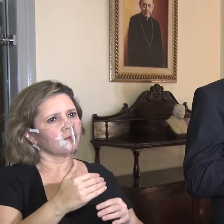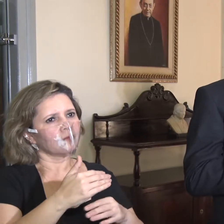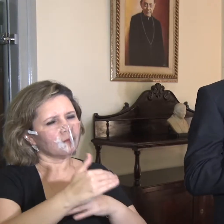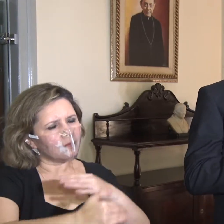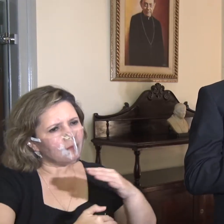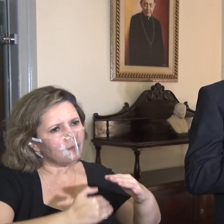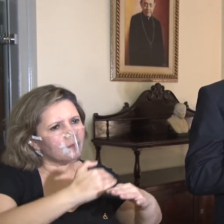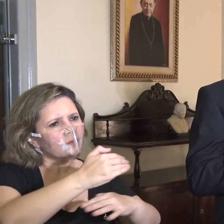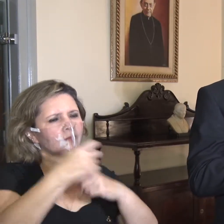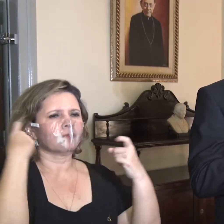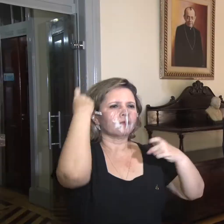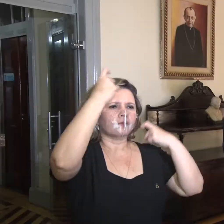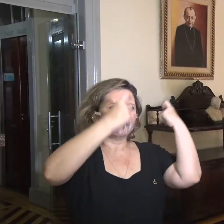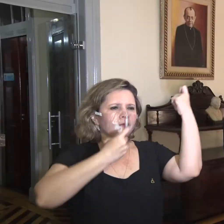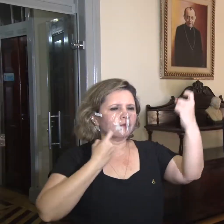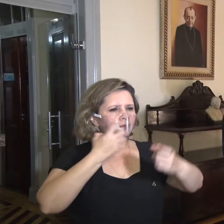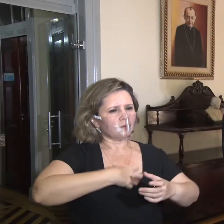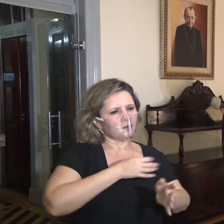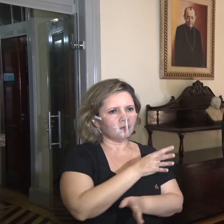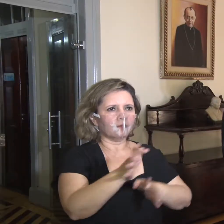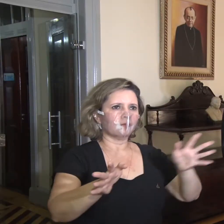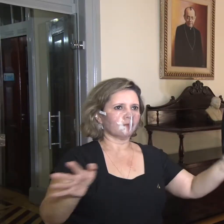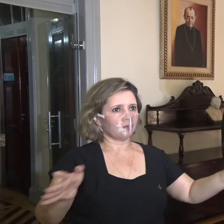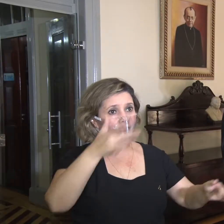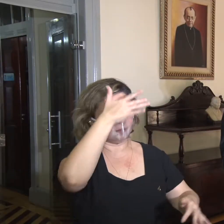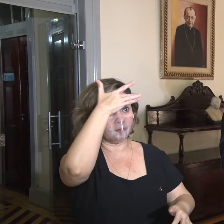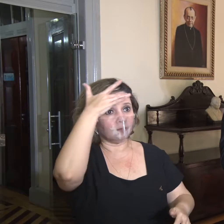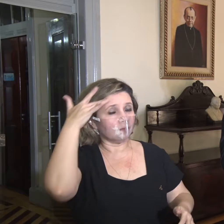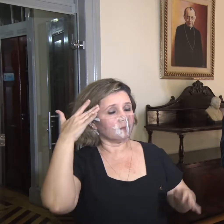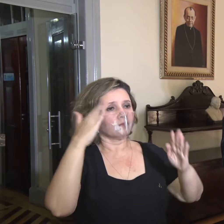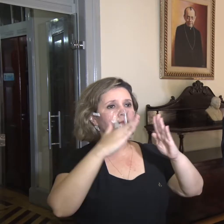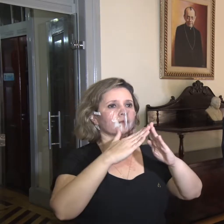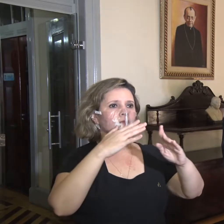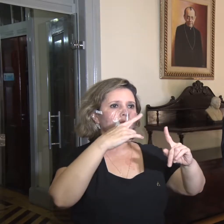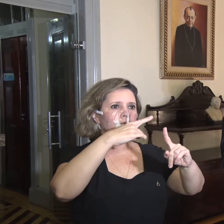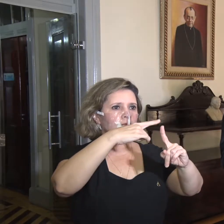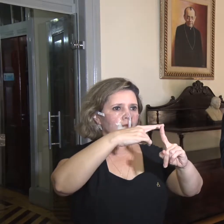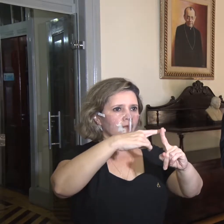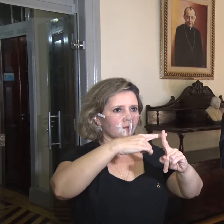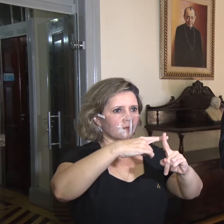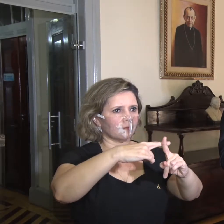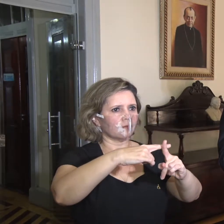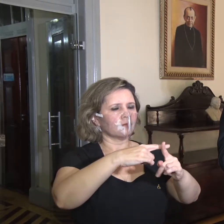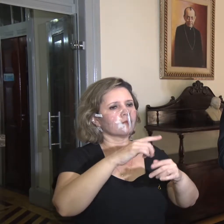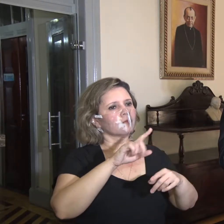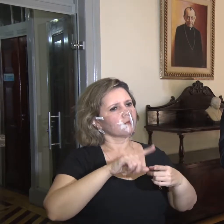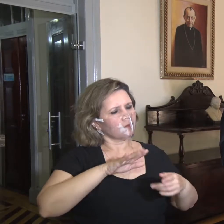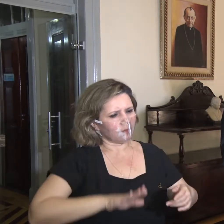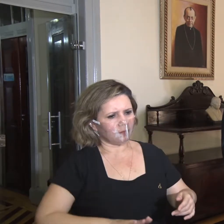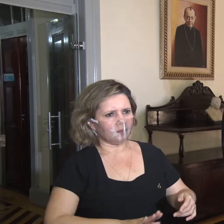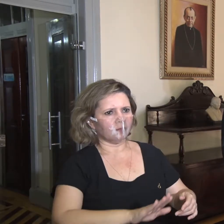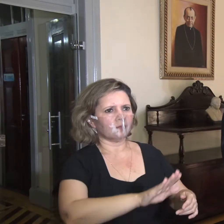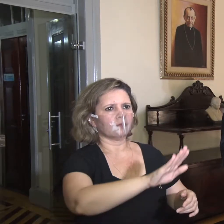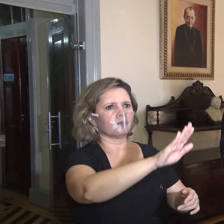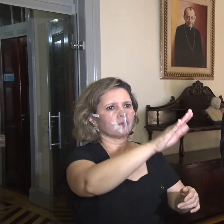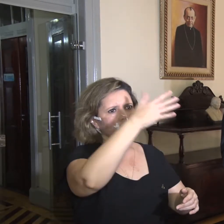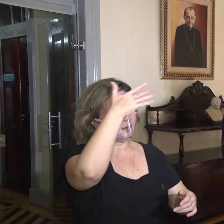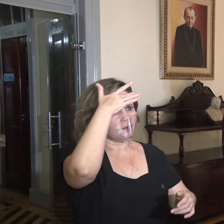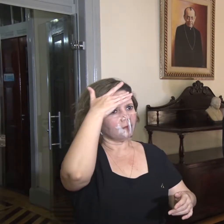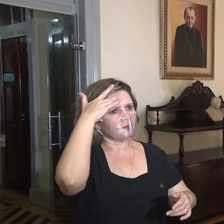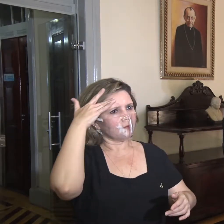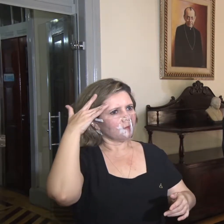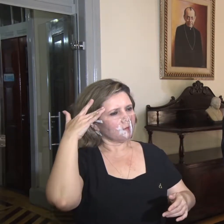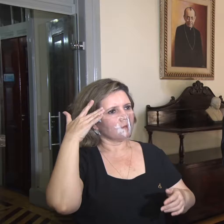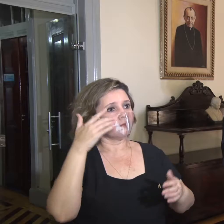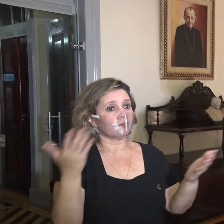da acessibilidade das pessoas às igrejas, providenciando rampas de acesso, tudo isso. E agora,